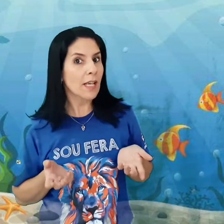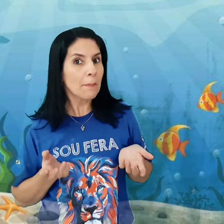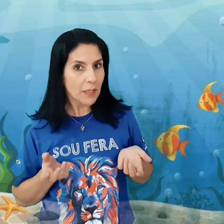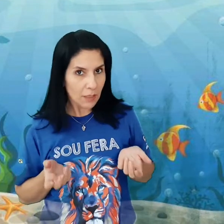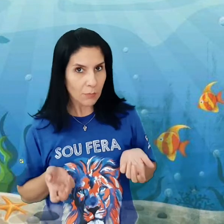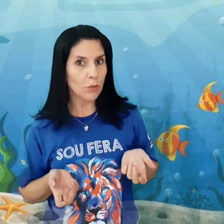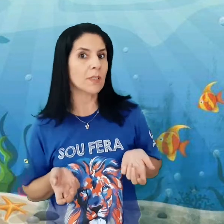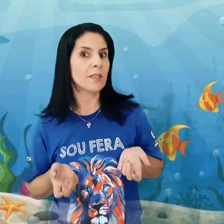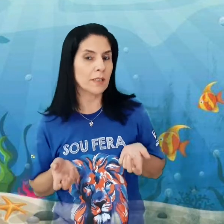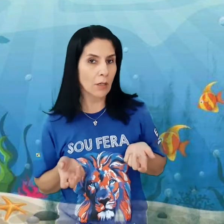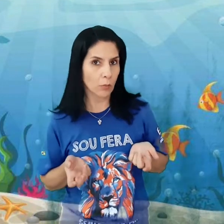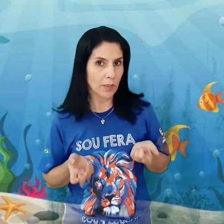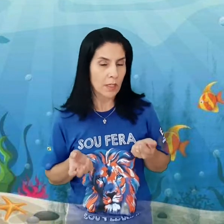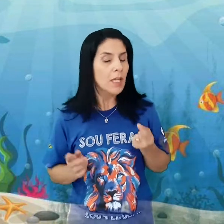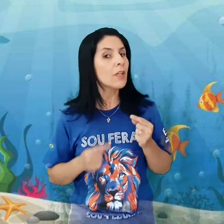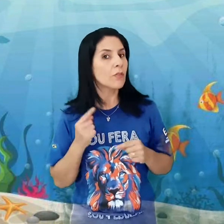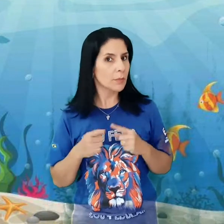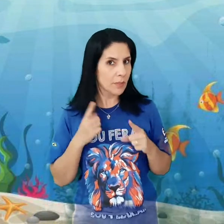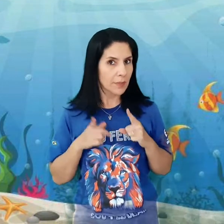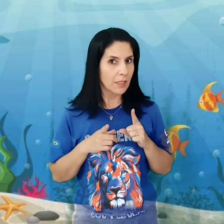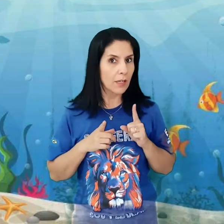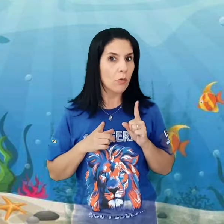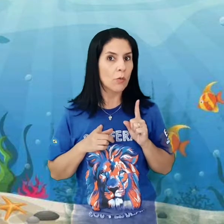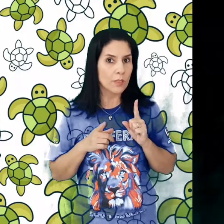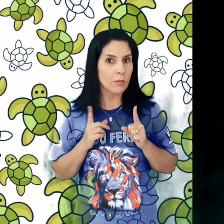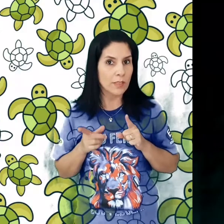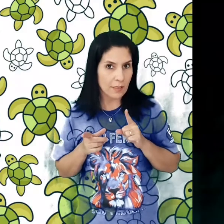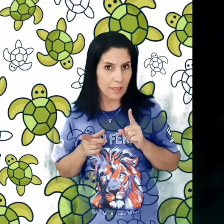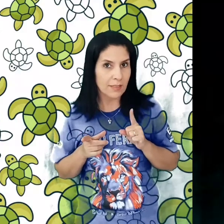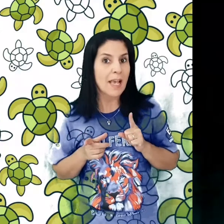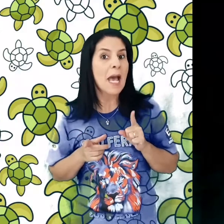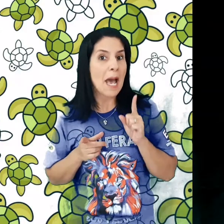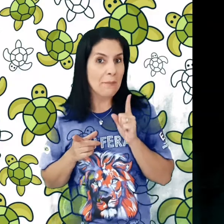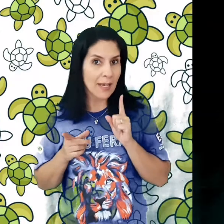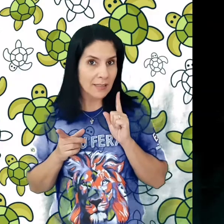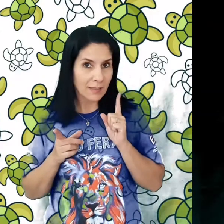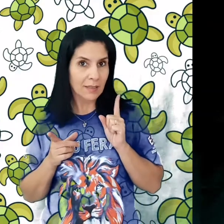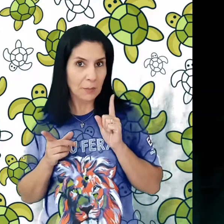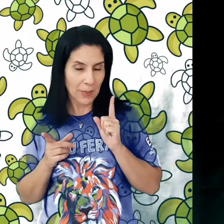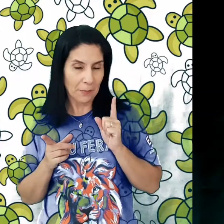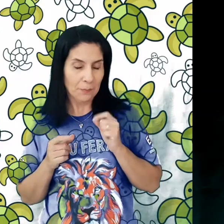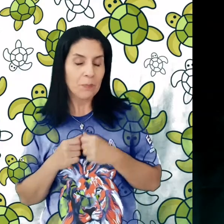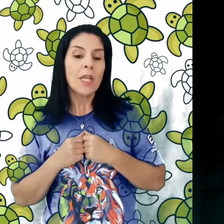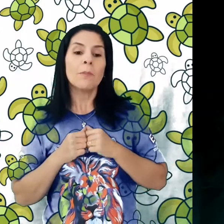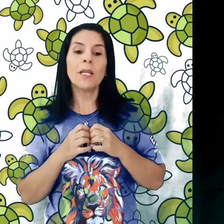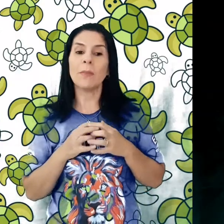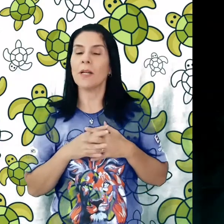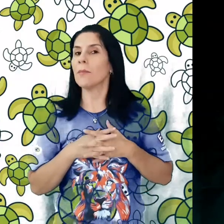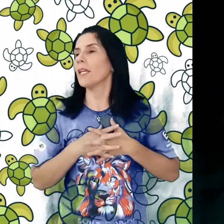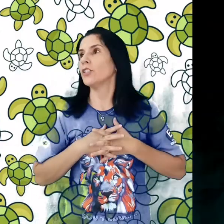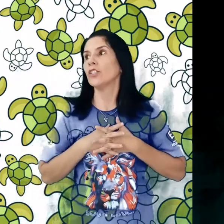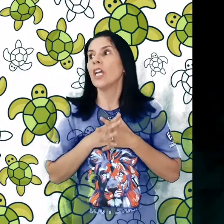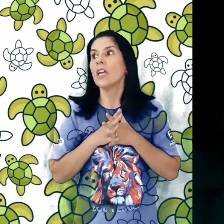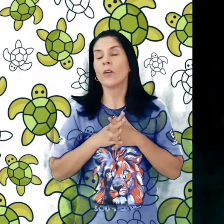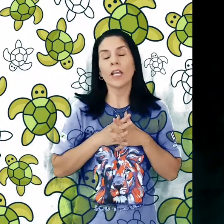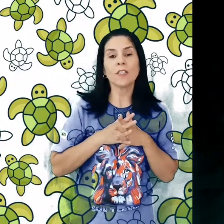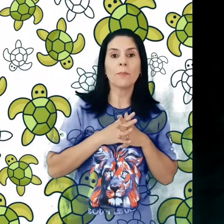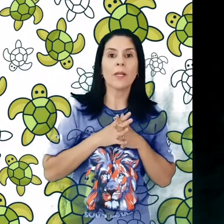aprendemos sobre as tartarugas e vamos aprender algumas coisinhas a mais também. Primeiramente, eu quero saber